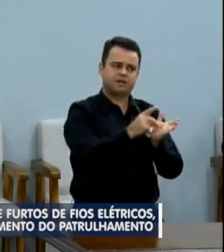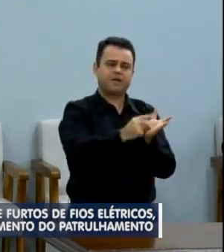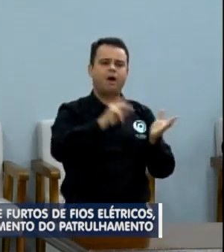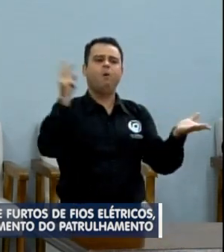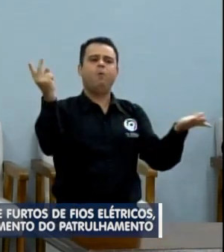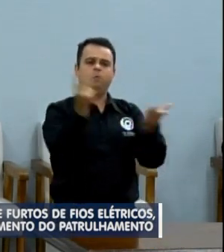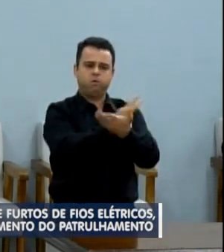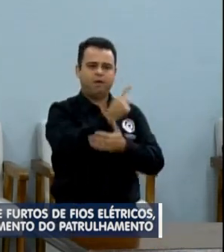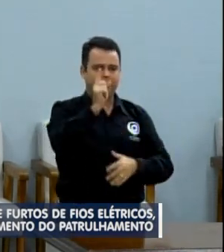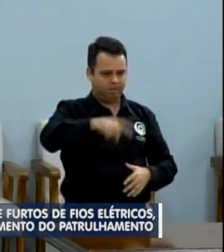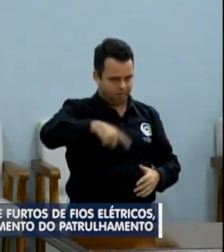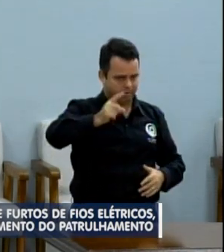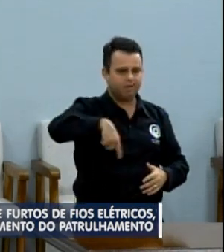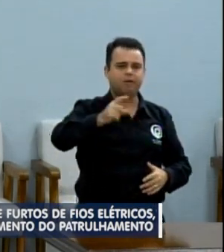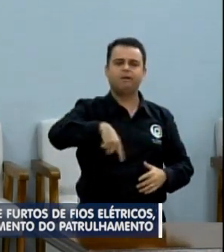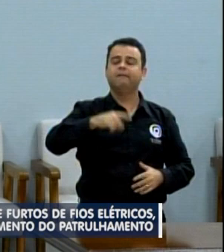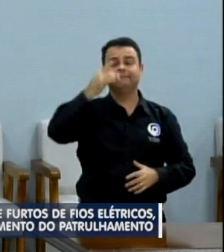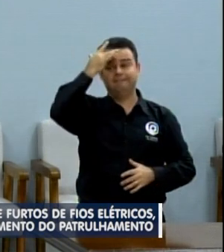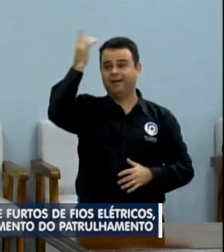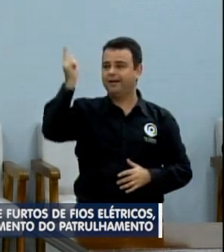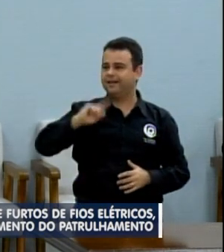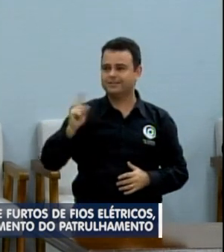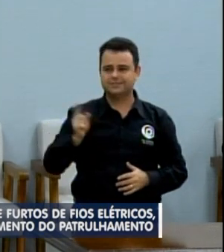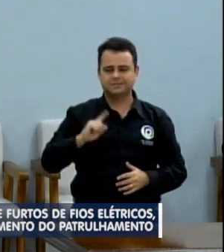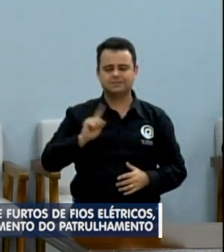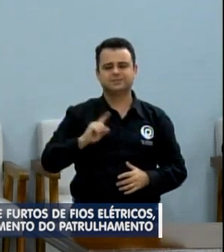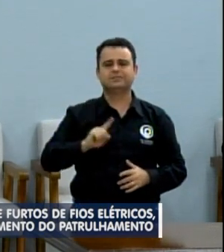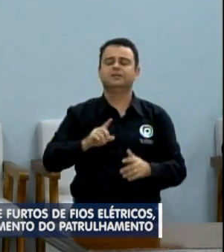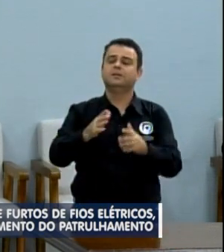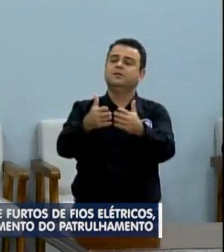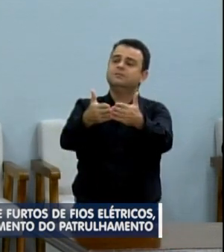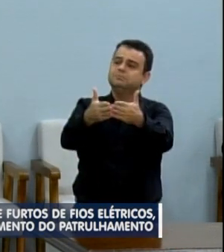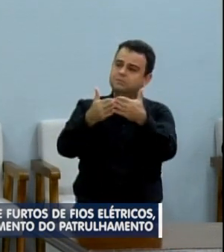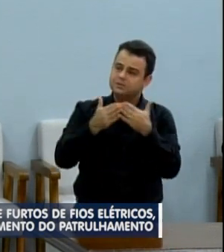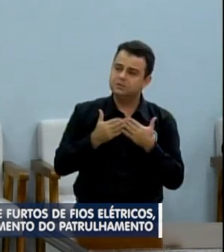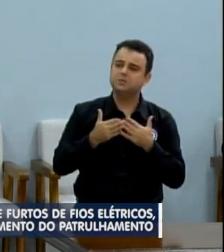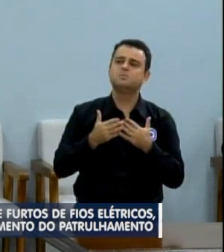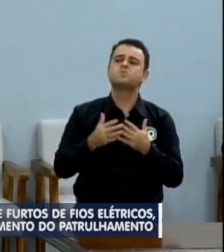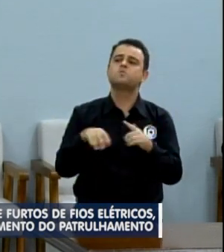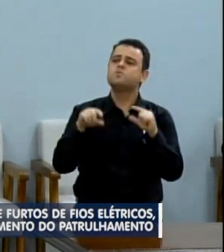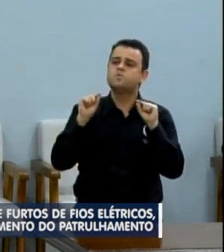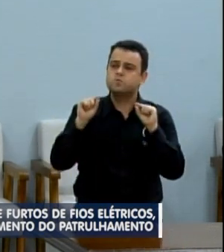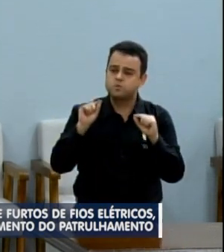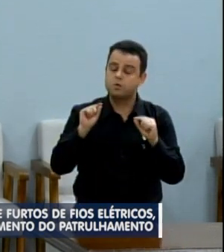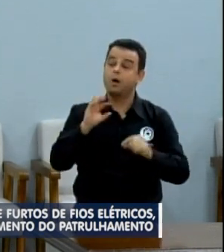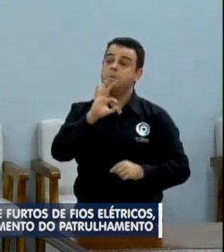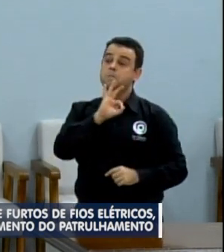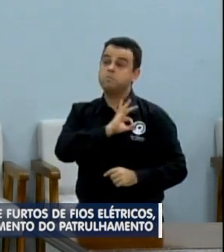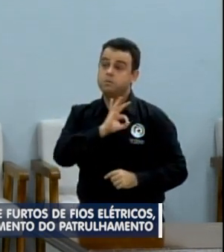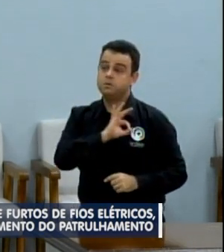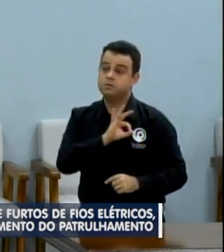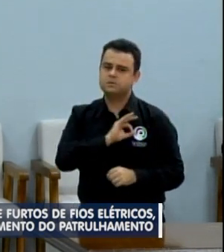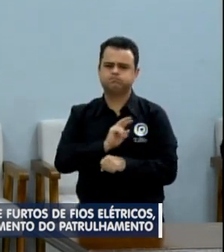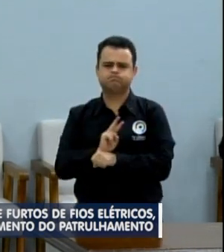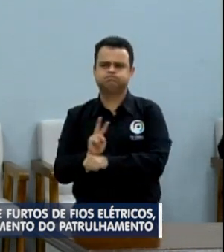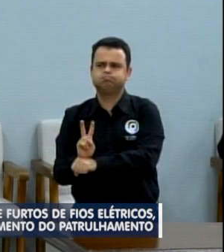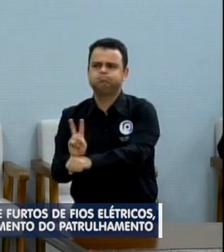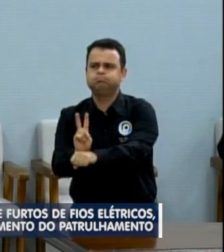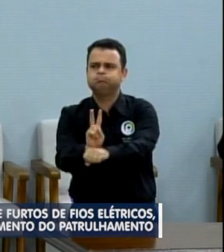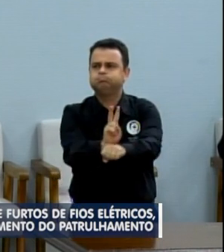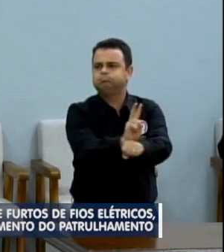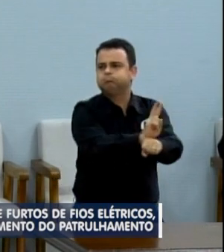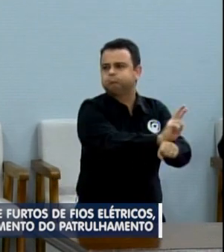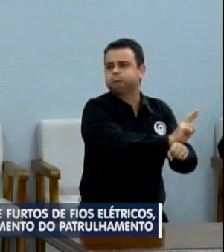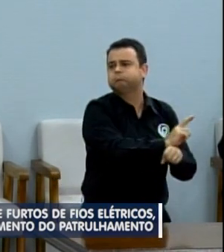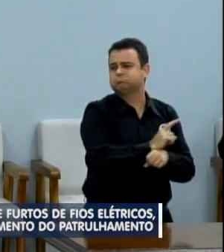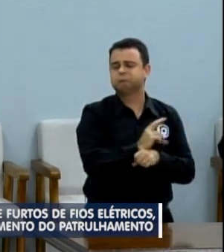Esse pessoal não é fácil. Então, pedimos para que faça essas rondas,